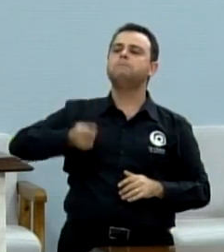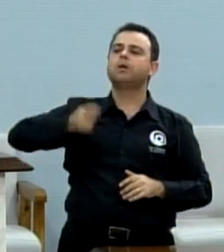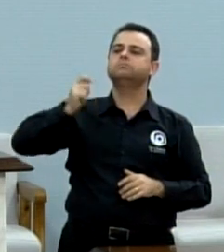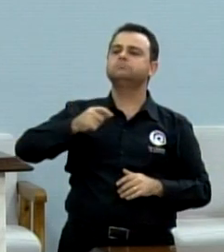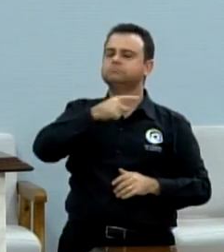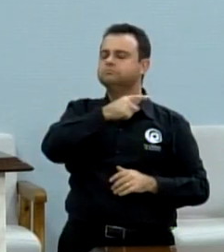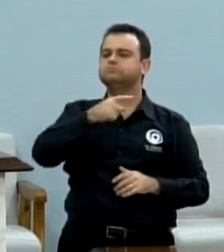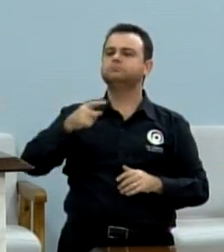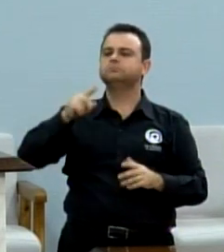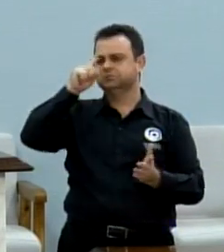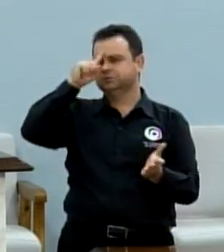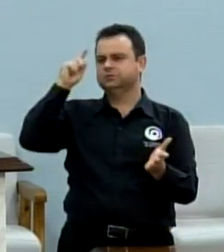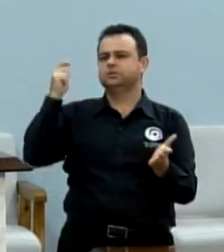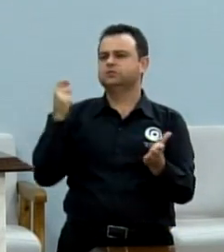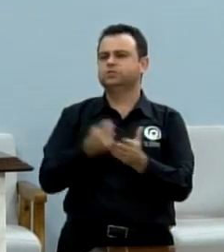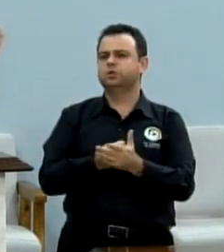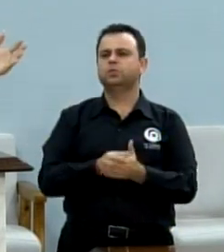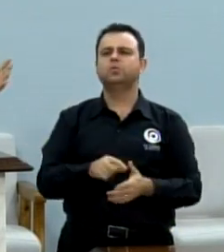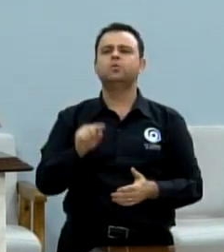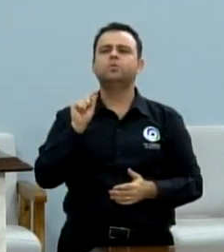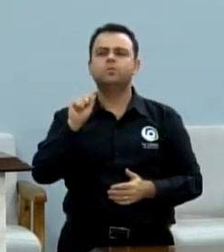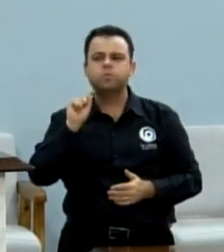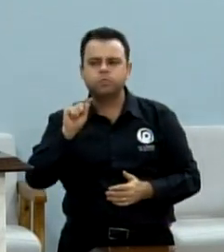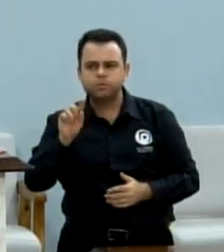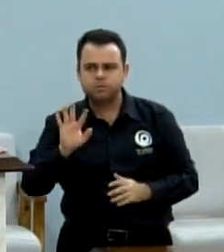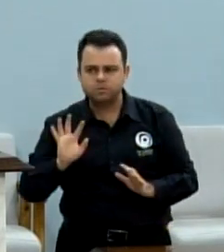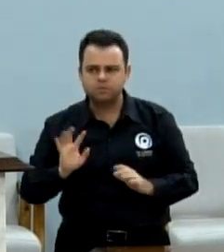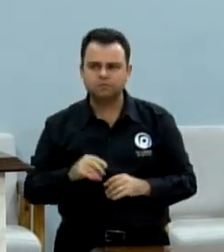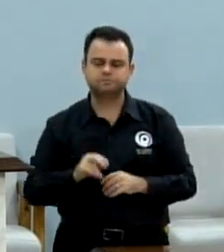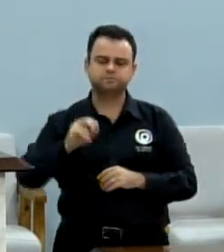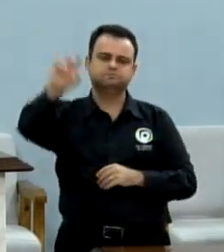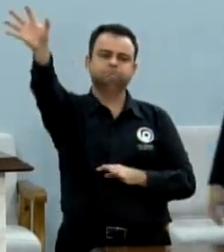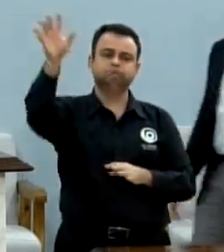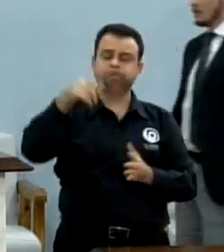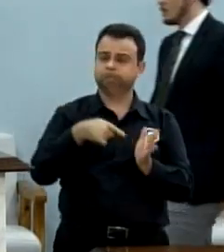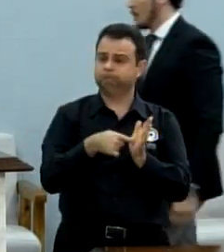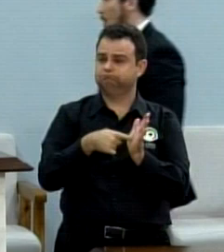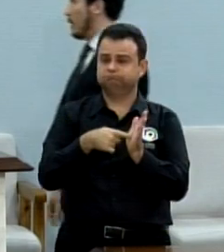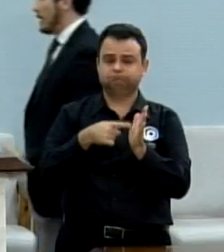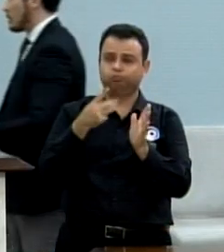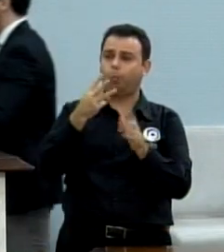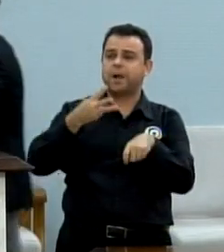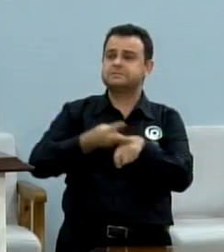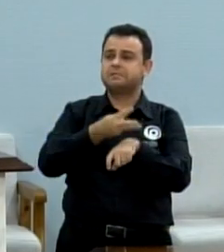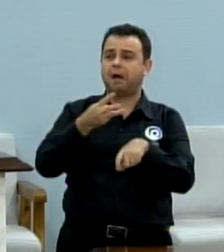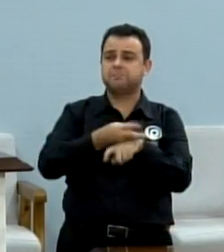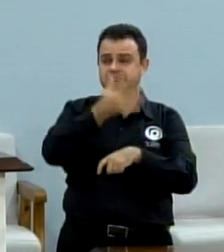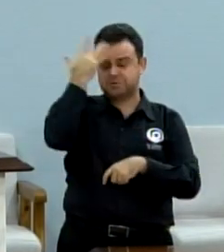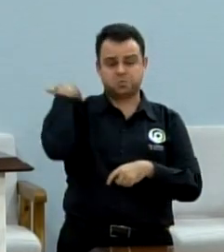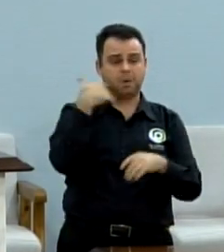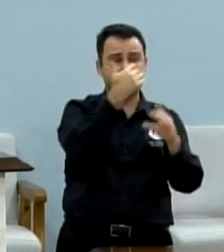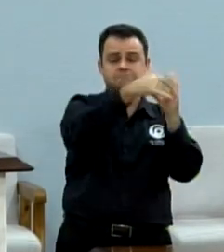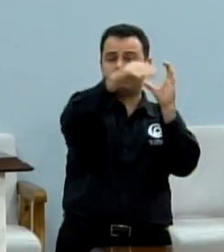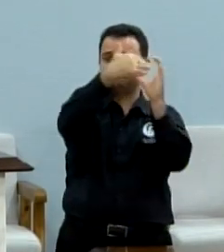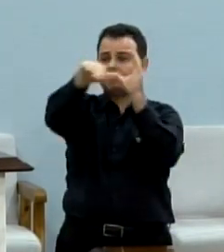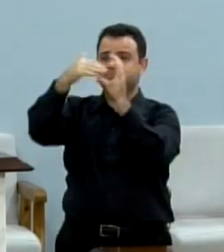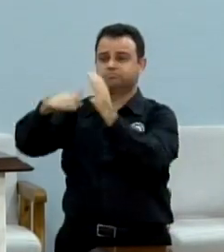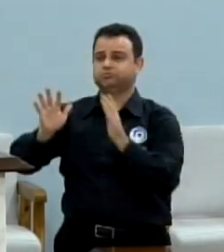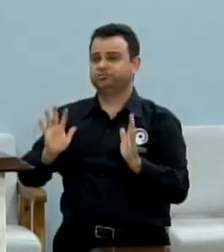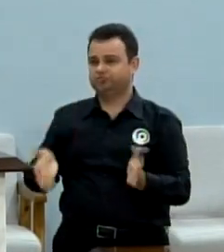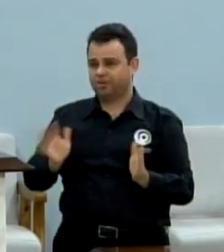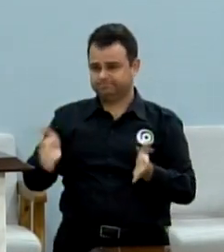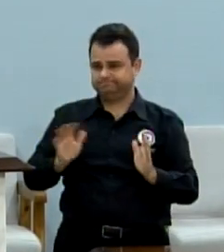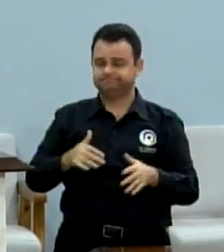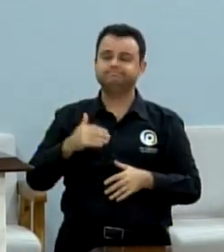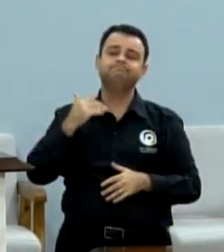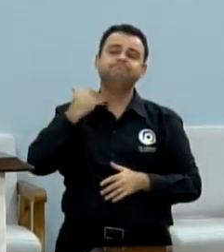Rezende. É uma decisão judicial, mas está circulando nos grupos de WhatsApp, então eu posso ler à vontade. Vejam só o